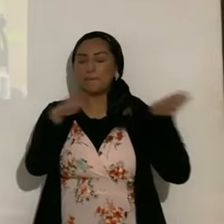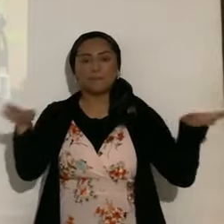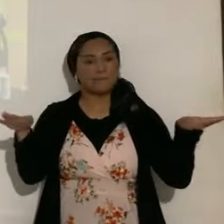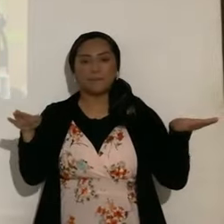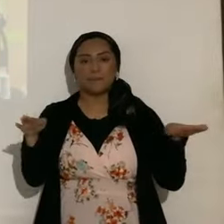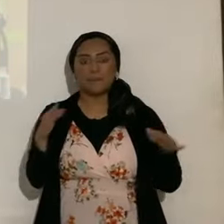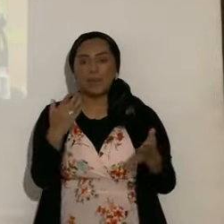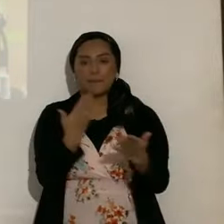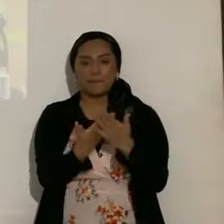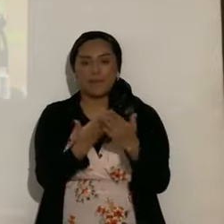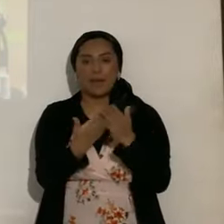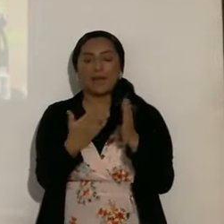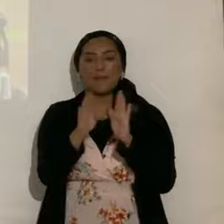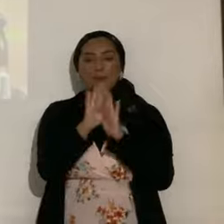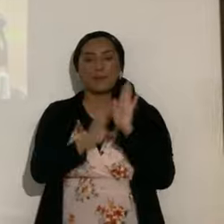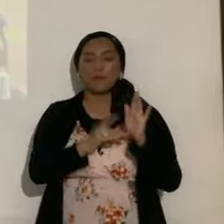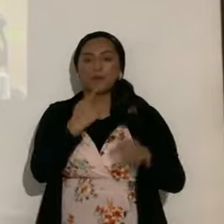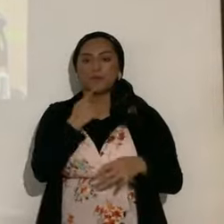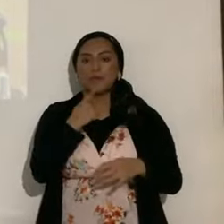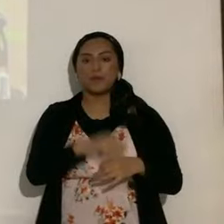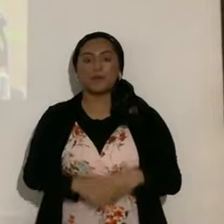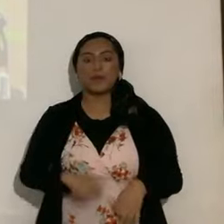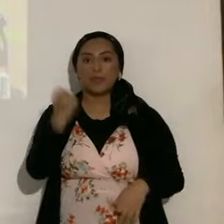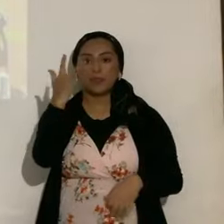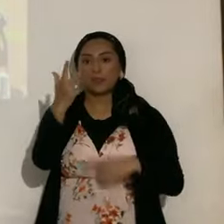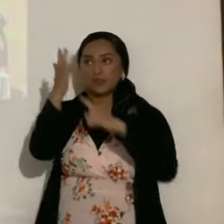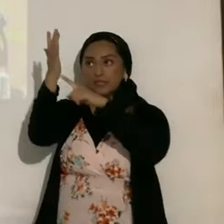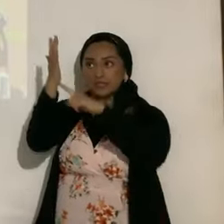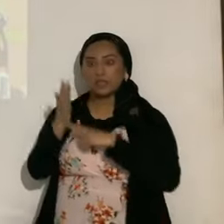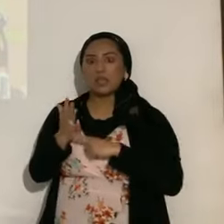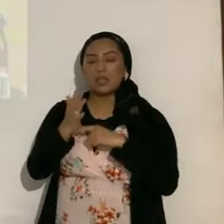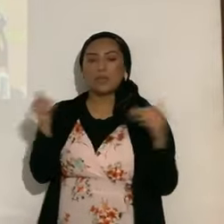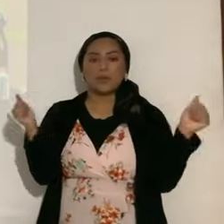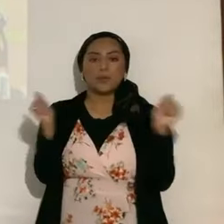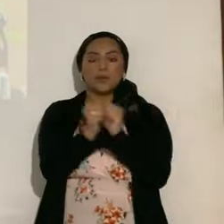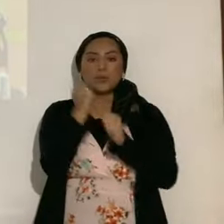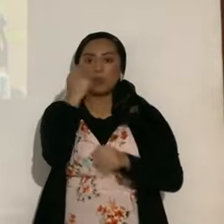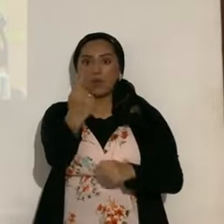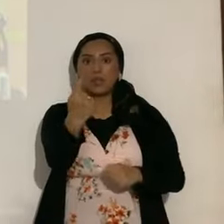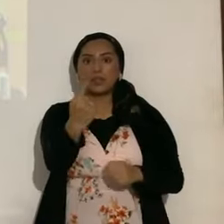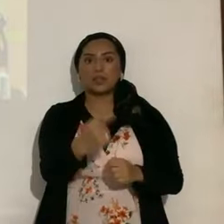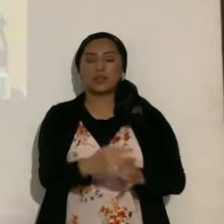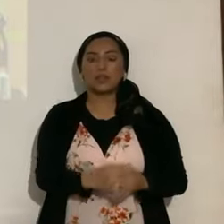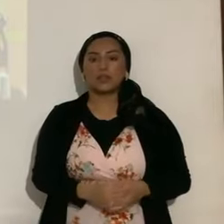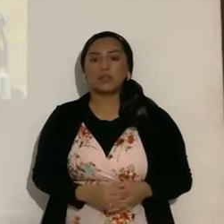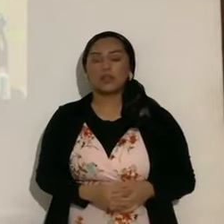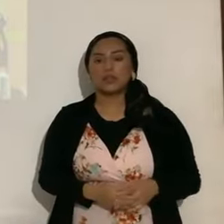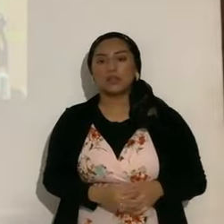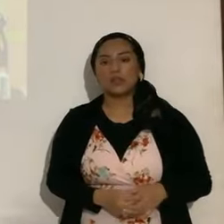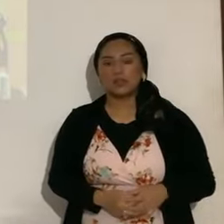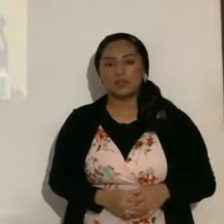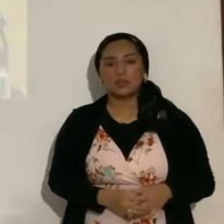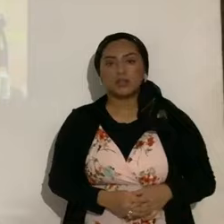bueno, 3 señales, en una, 3 señales, o 4 señales, en una, en una,